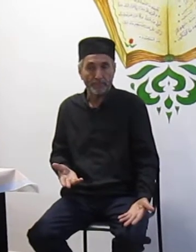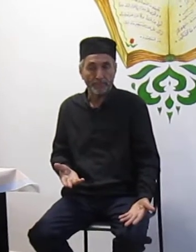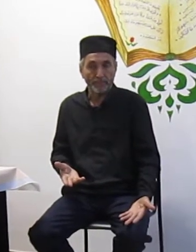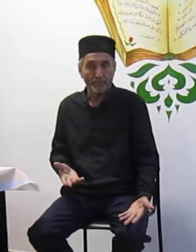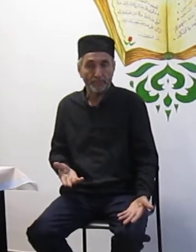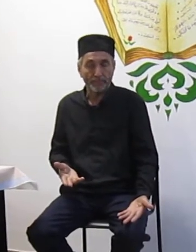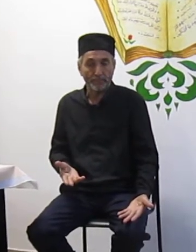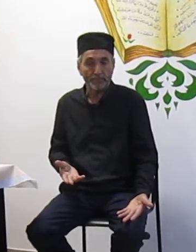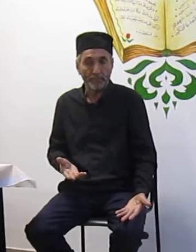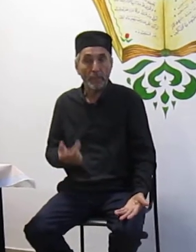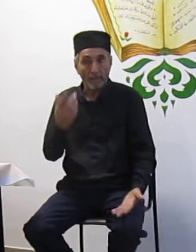Представляете себе?